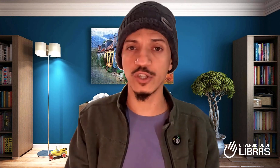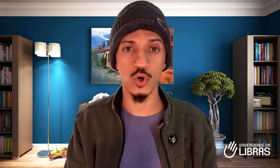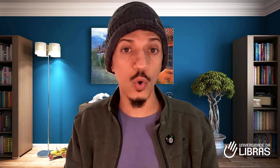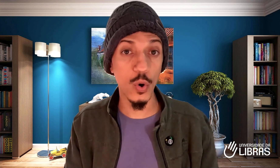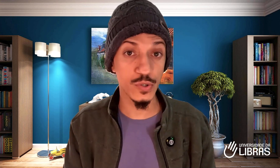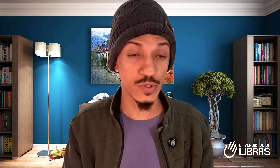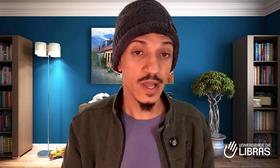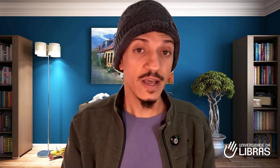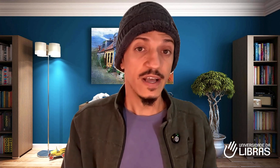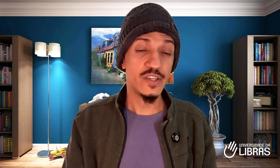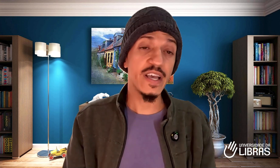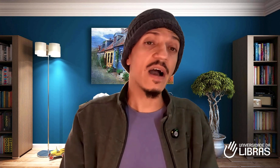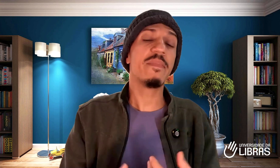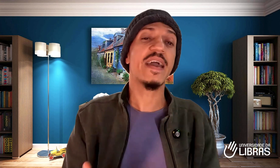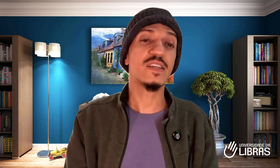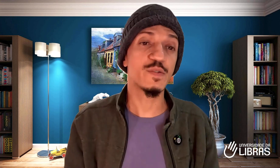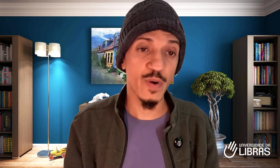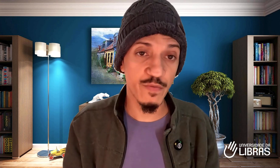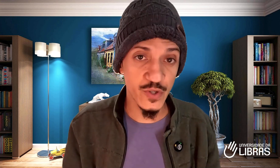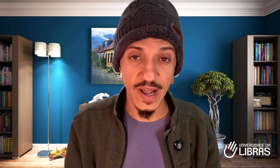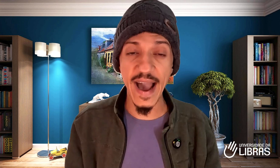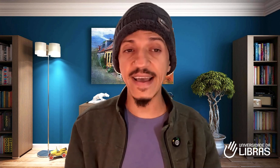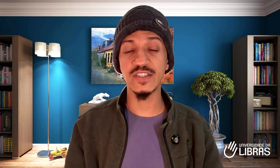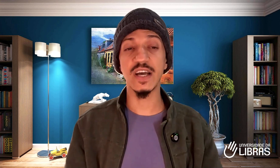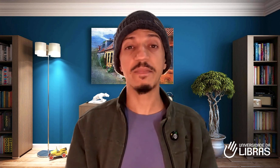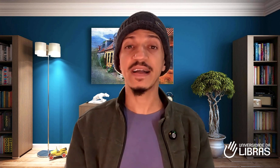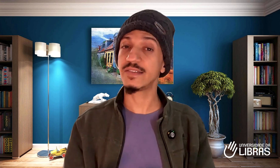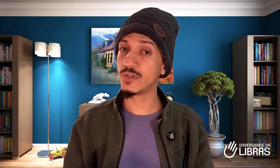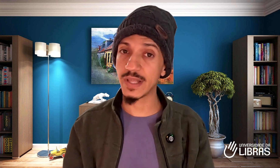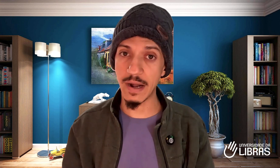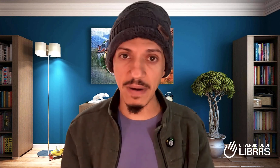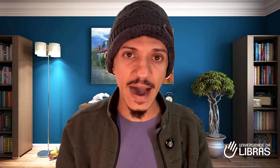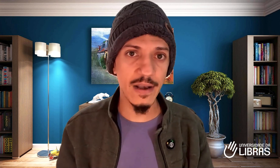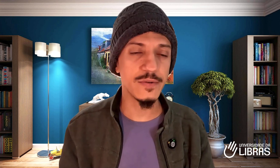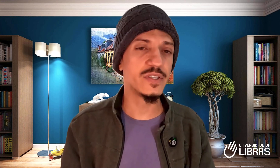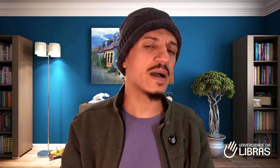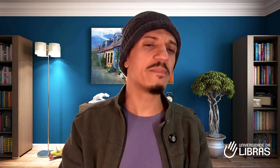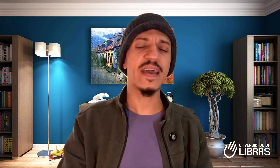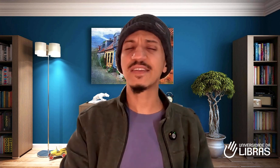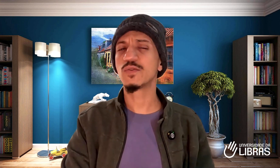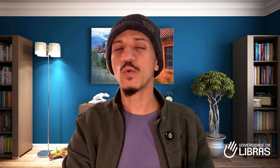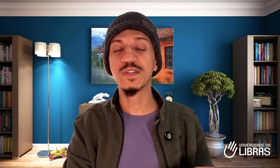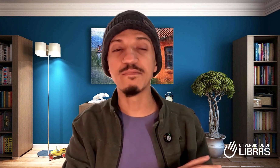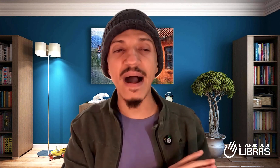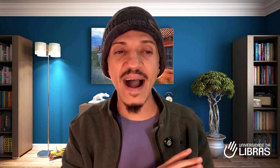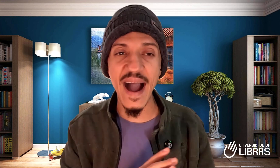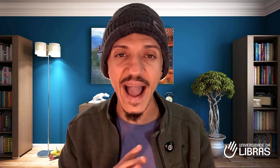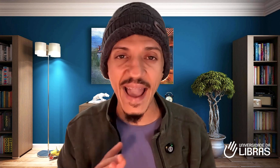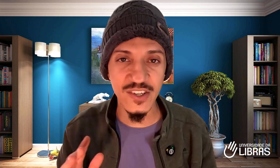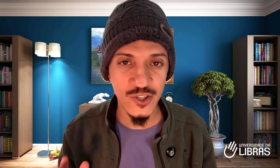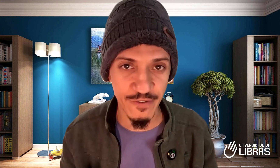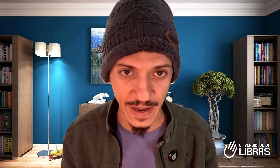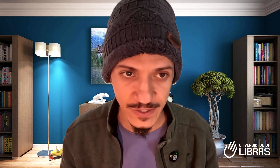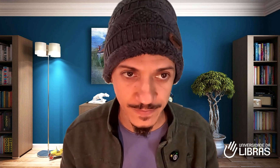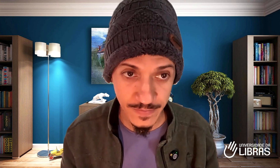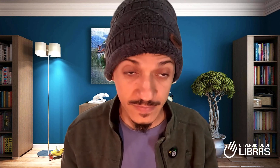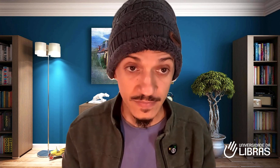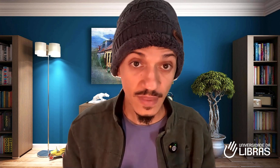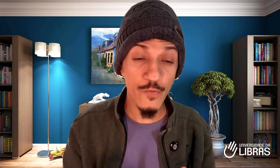cursos, de ambientes profissionais, de ambientes de trabalho, de ambientes os mais diversos. Foi